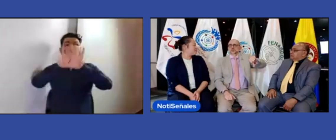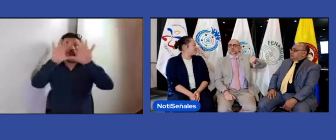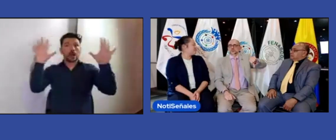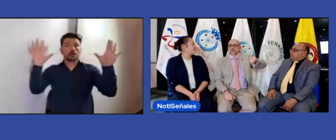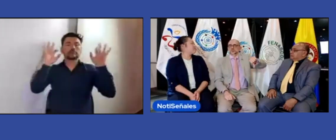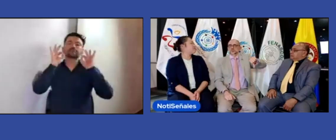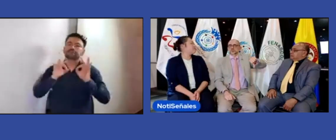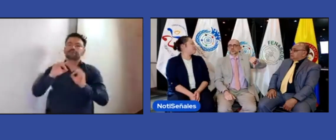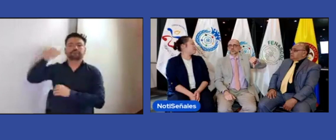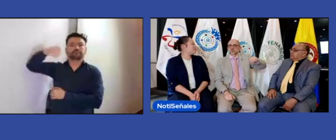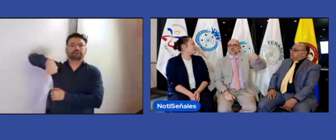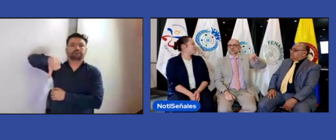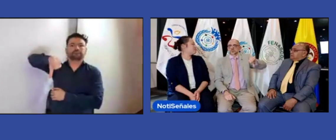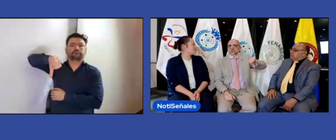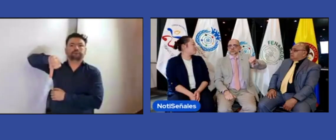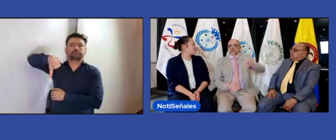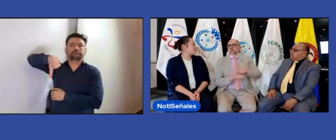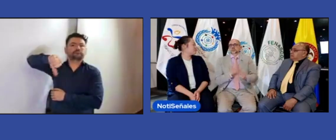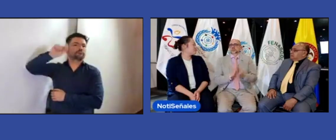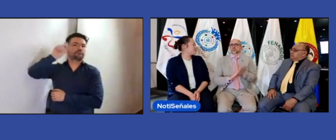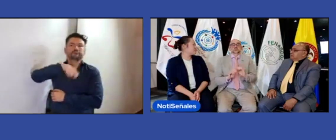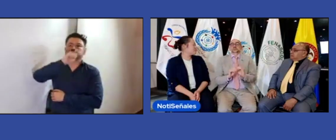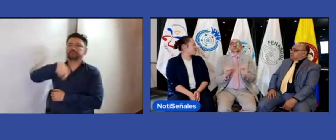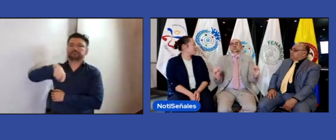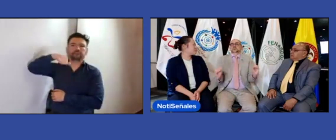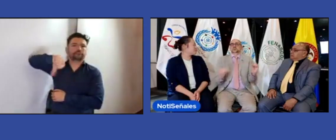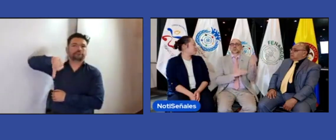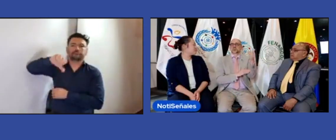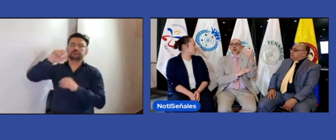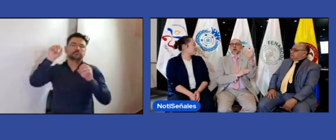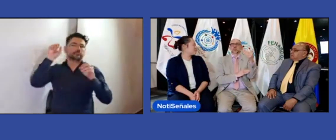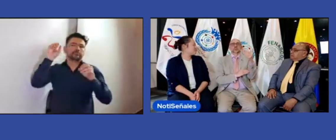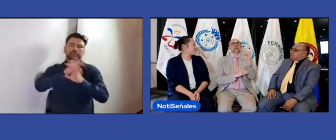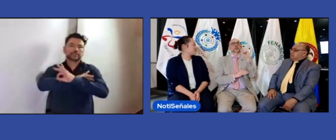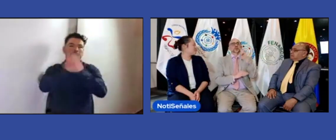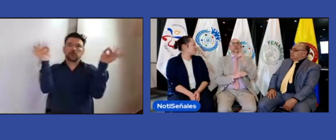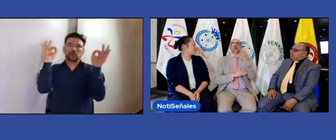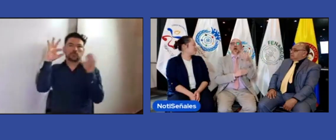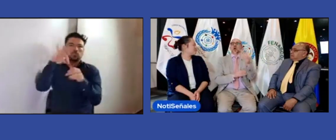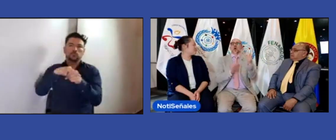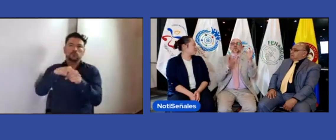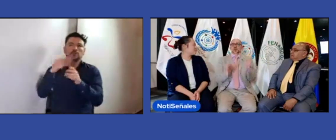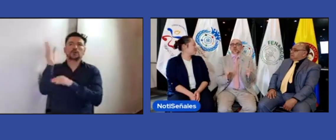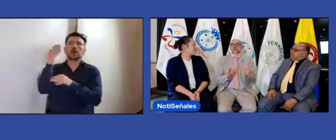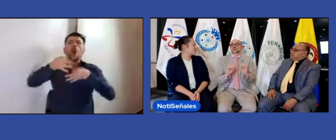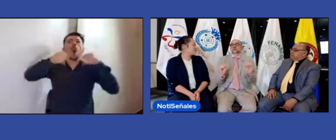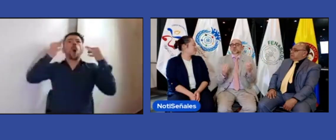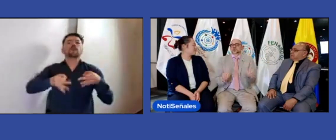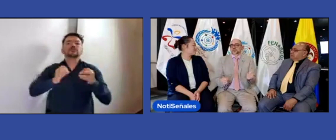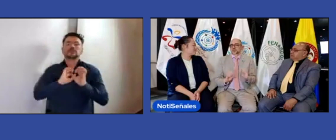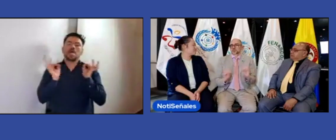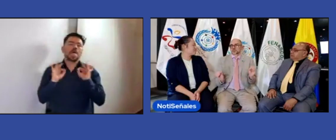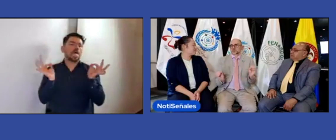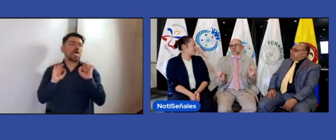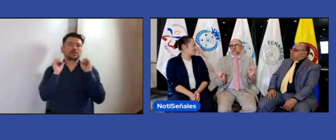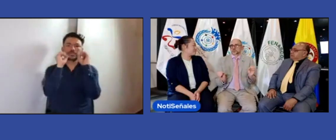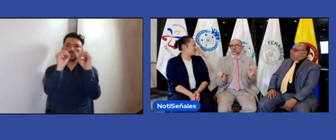y en ese momento pues se abrió el espacio para la votación y se negó entonces el tener una bandera oficial de la comunidad